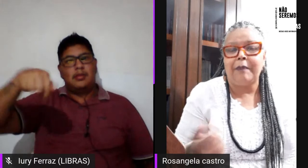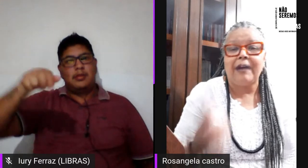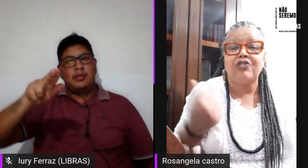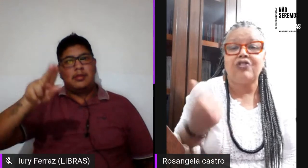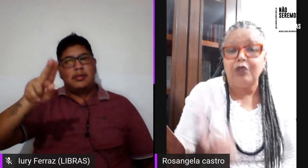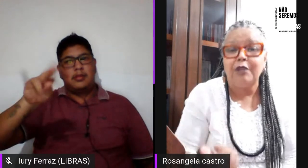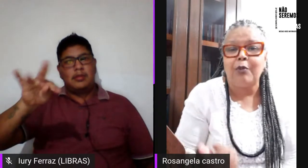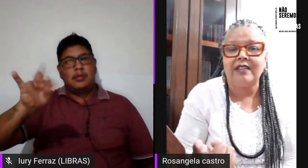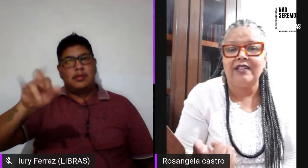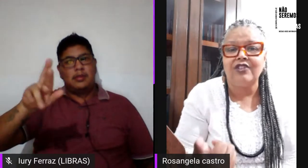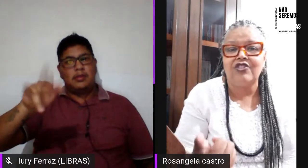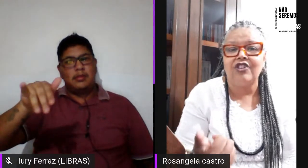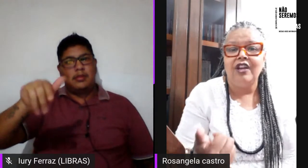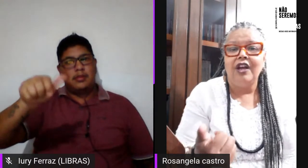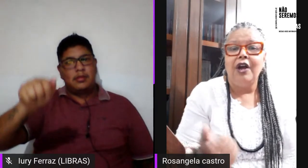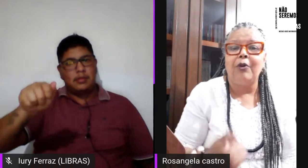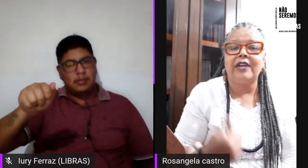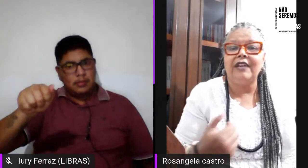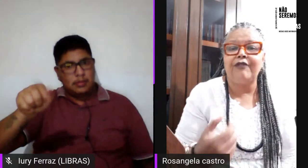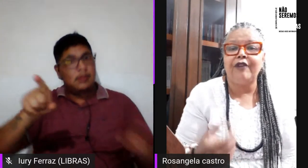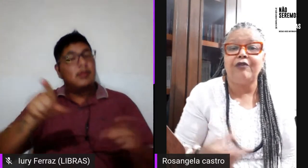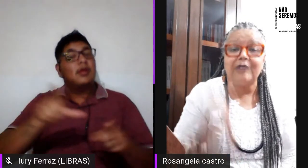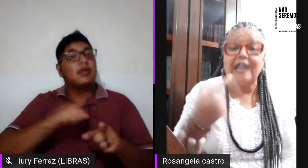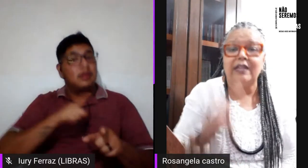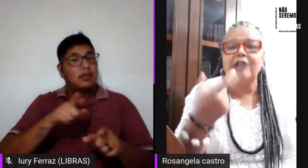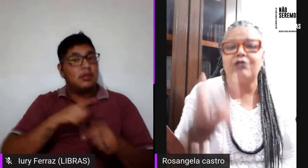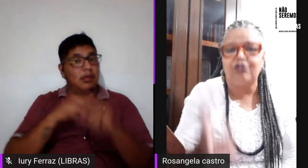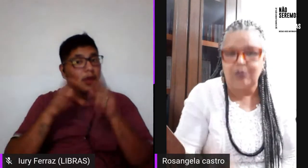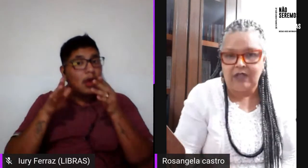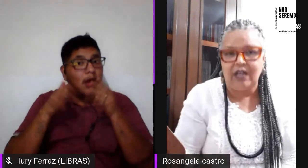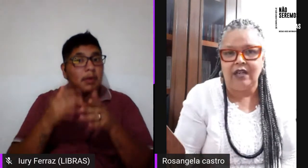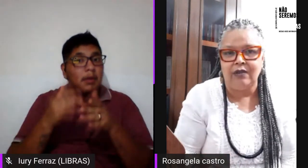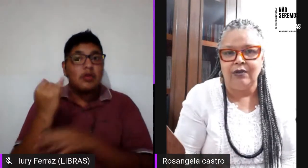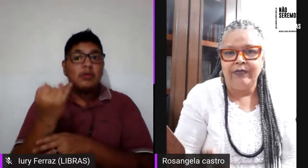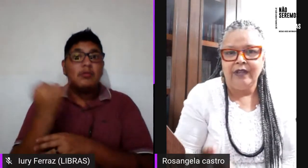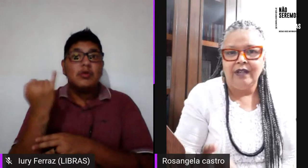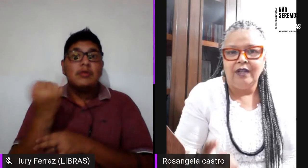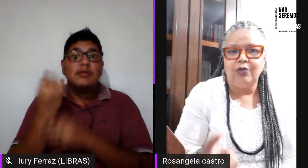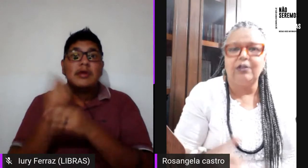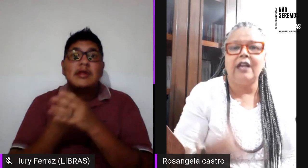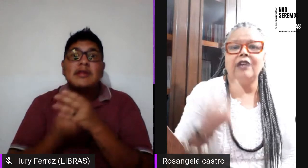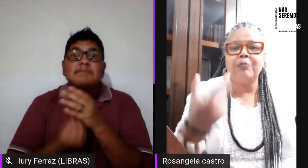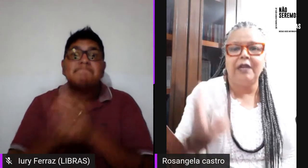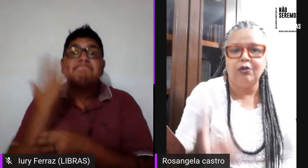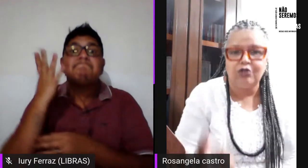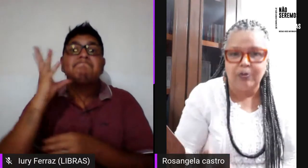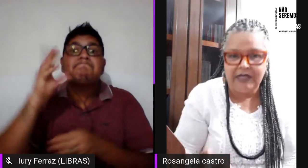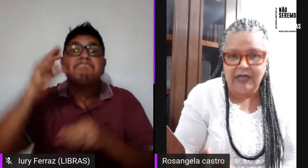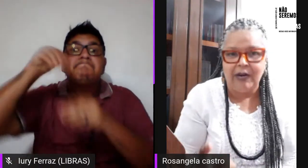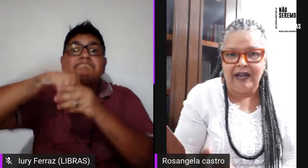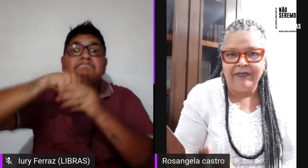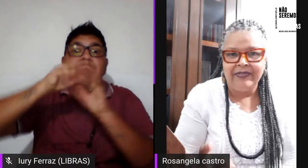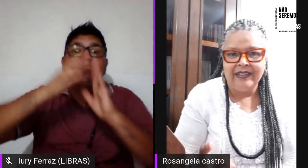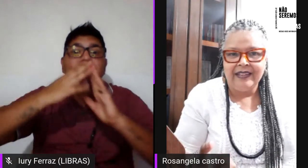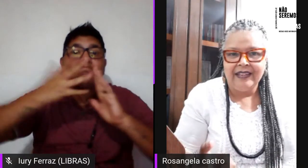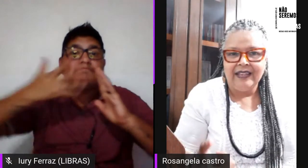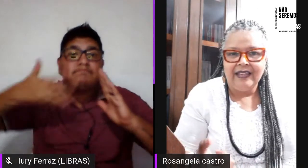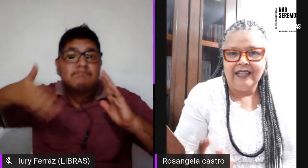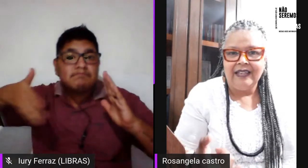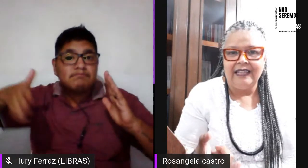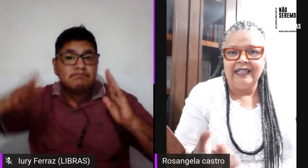uma parte muito importante, porque ele foi fundado dentro de um terreiro, do terreiro de Mãe Lúcio me deu ar.